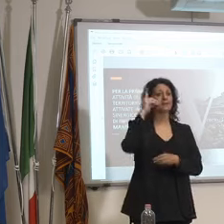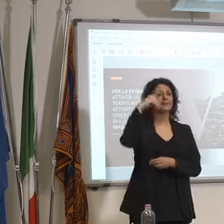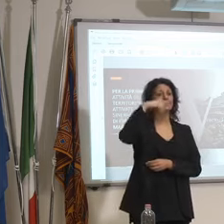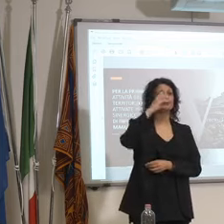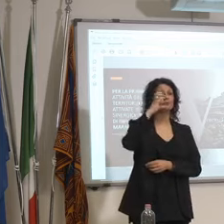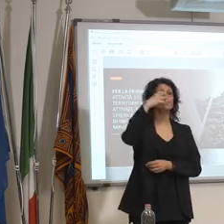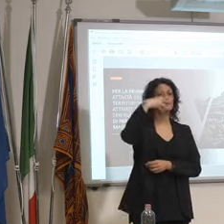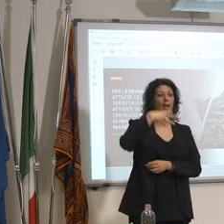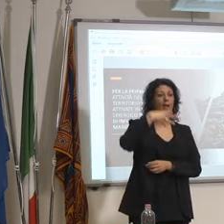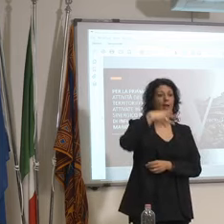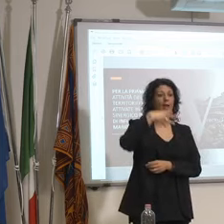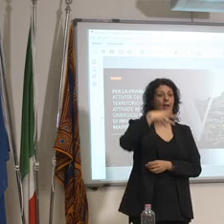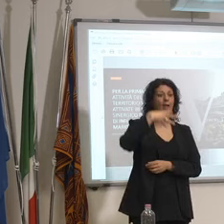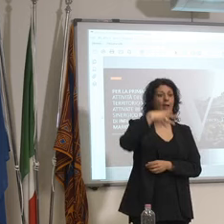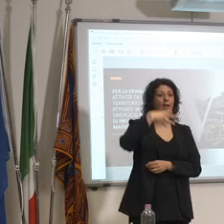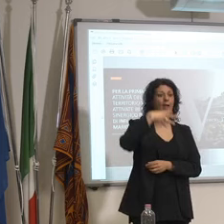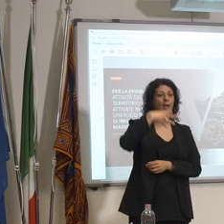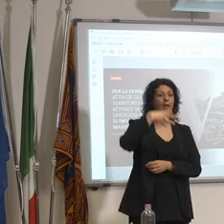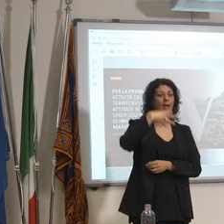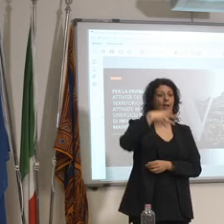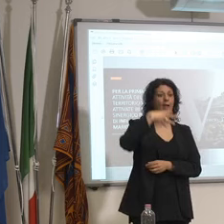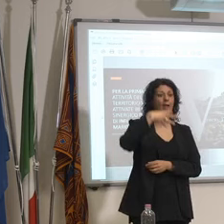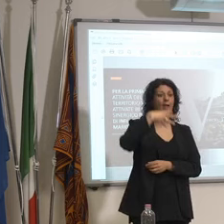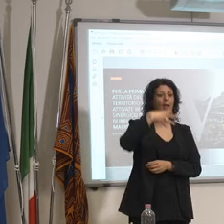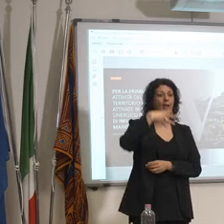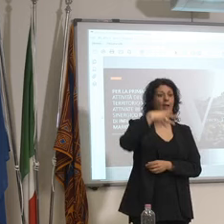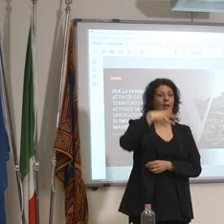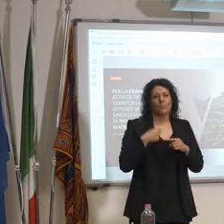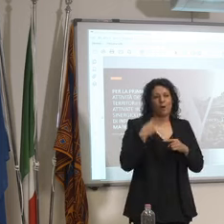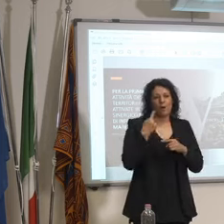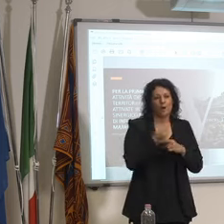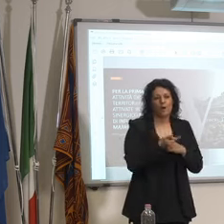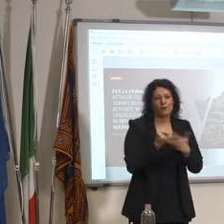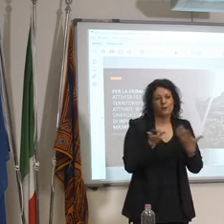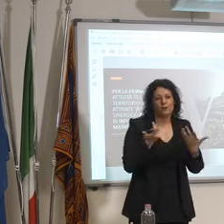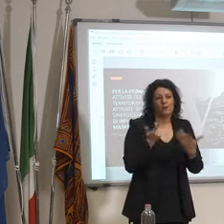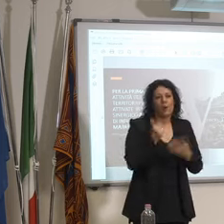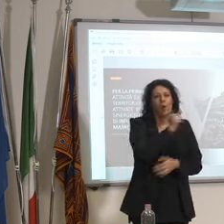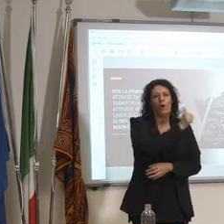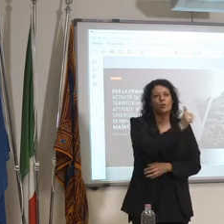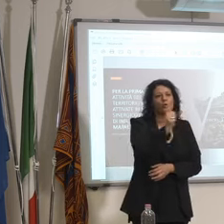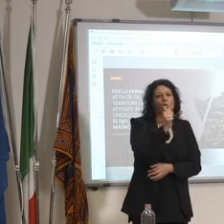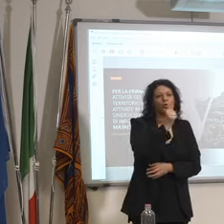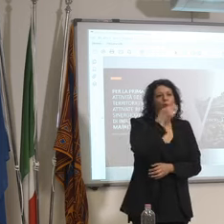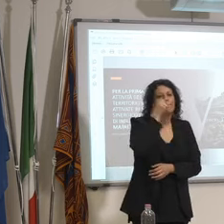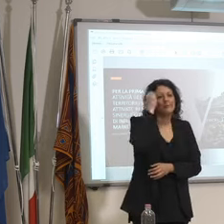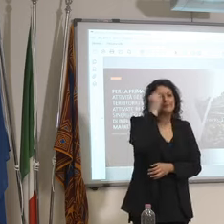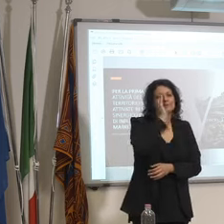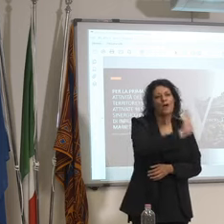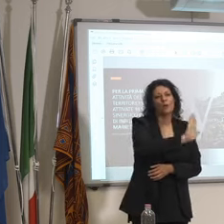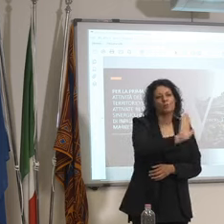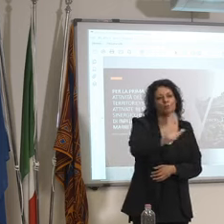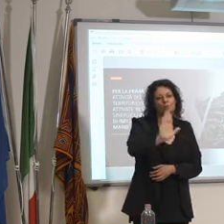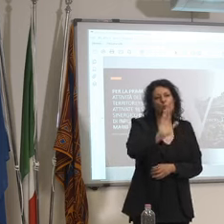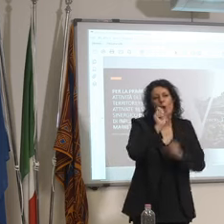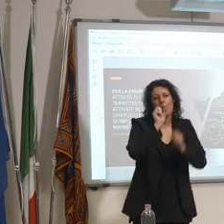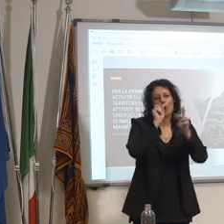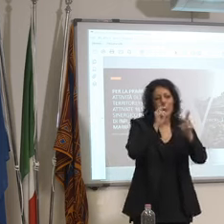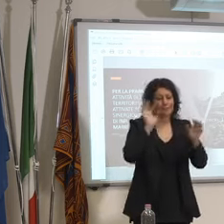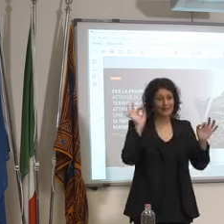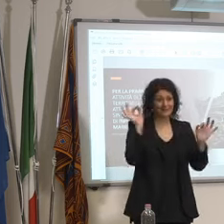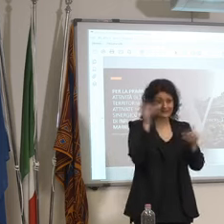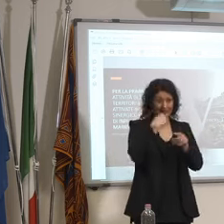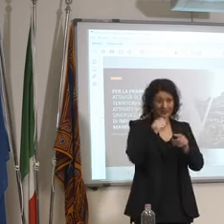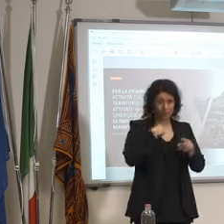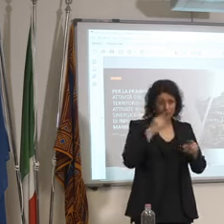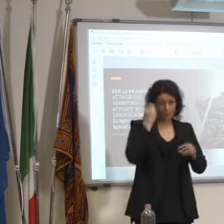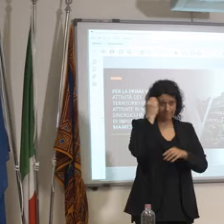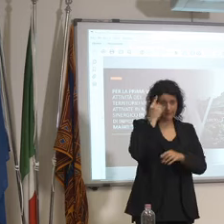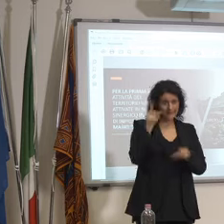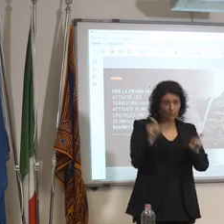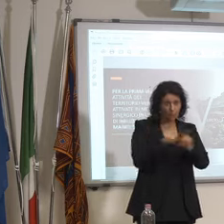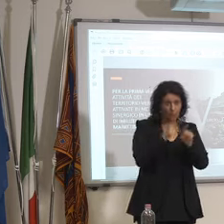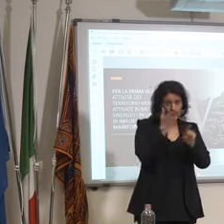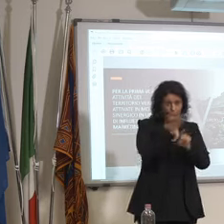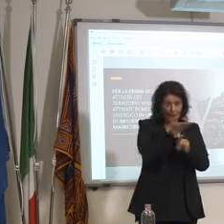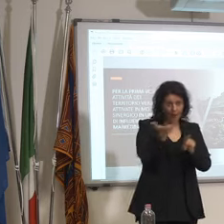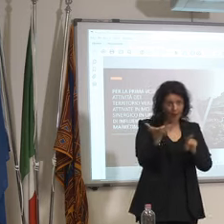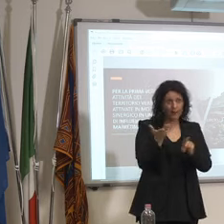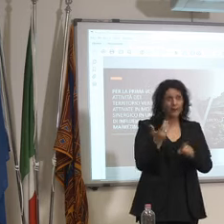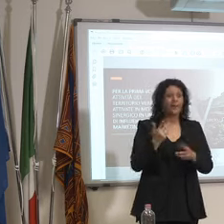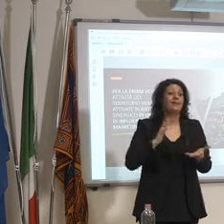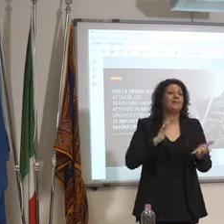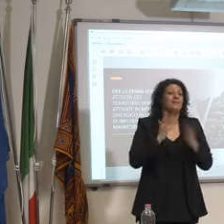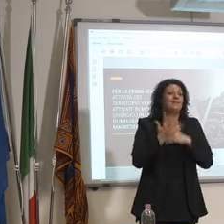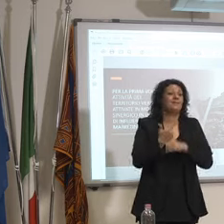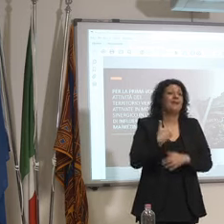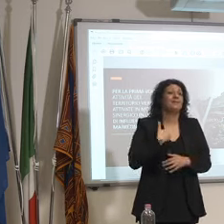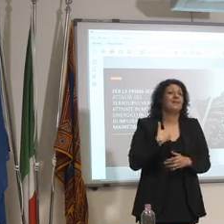per carità io non entro nelle riflessioni personali delle persone ma se io facessi queste riflessioni non saremmo neanche qui a parlare oggi